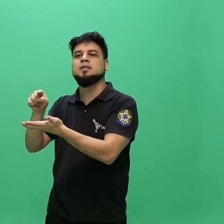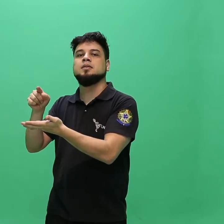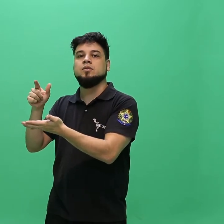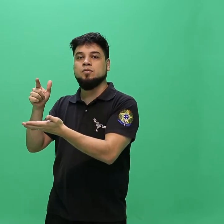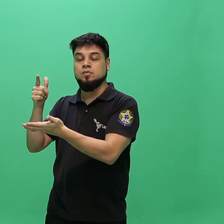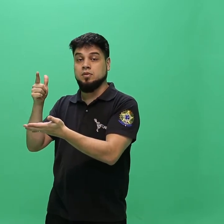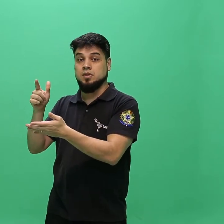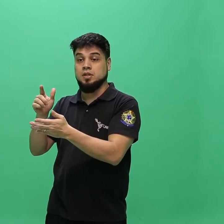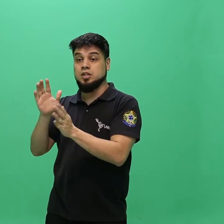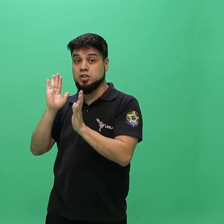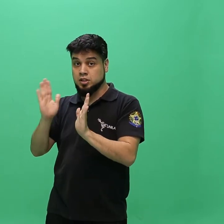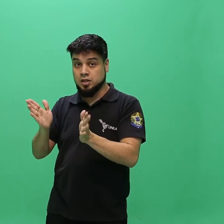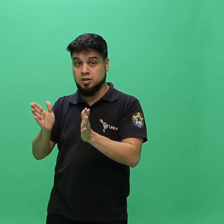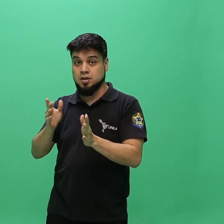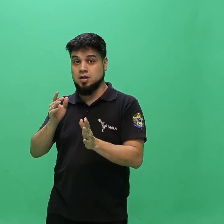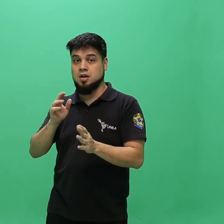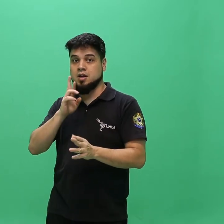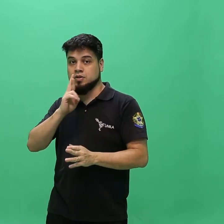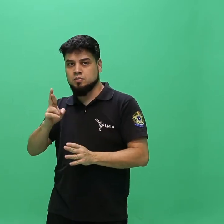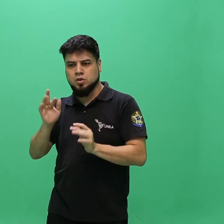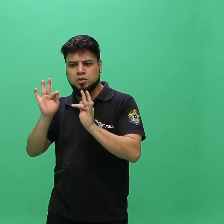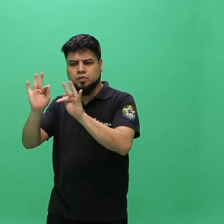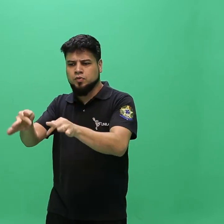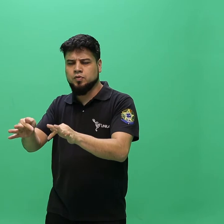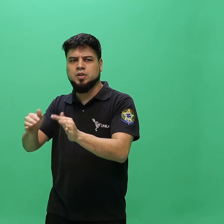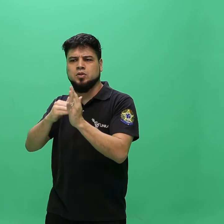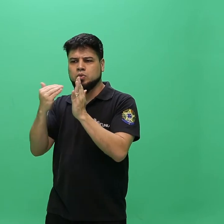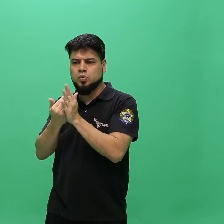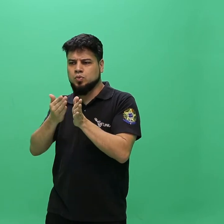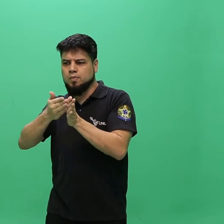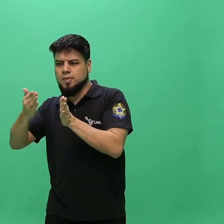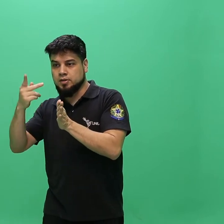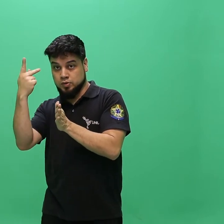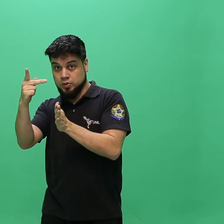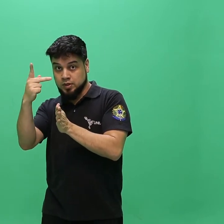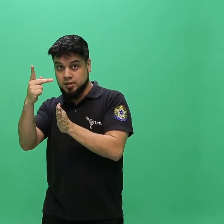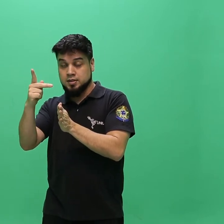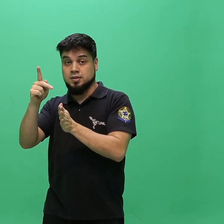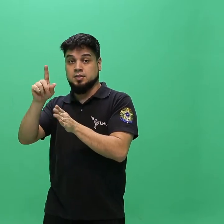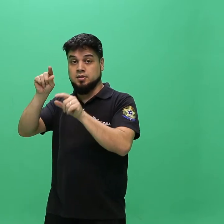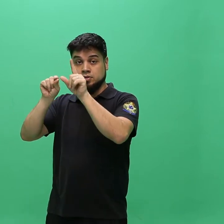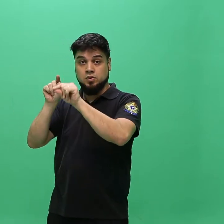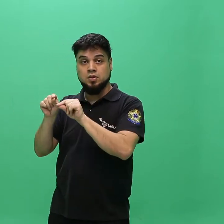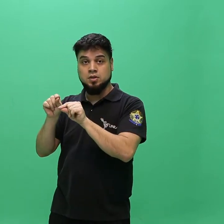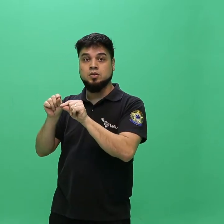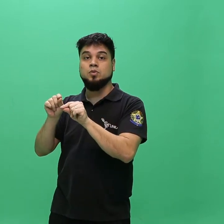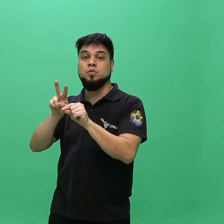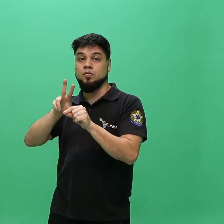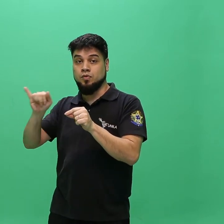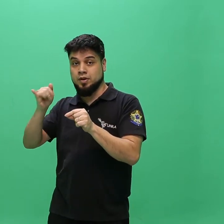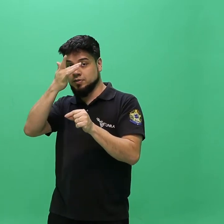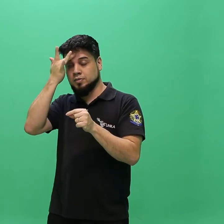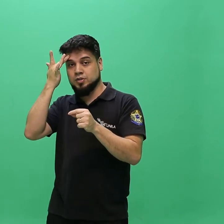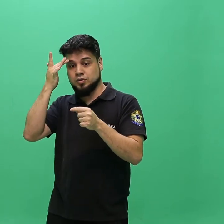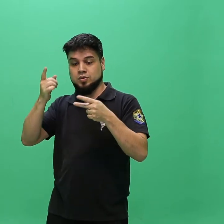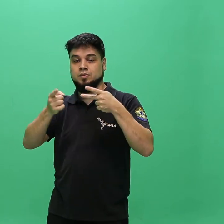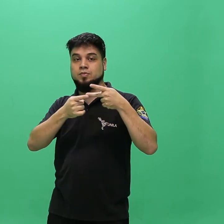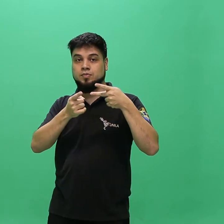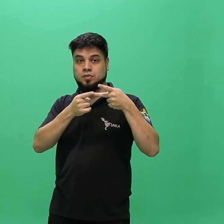finais e esgotados os prazos para recursos pelos candidatos aprovados na modalidade Reingresso.